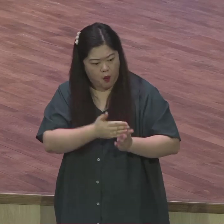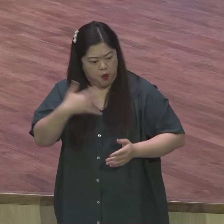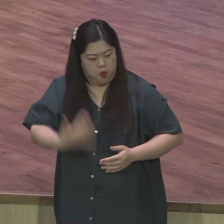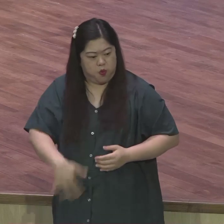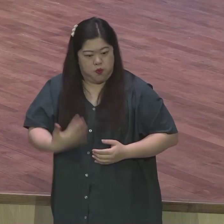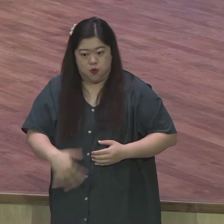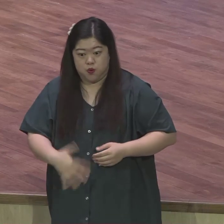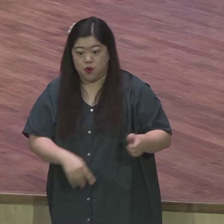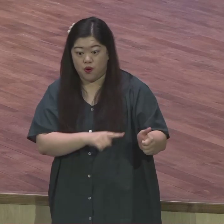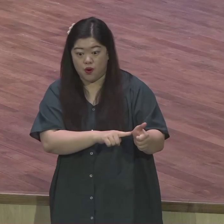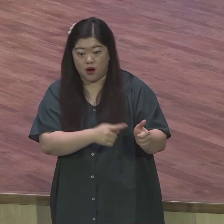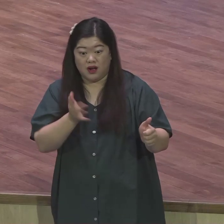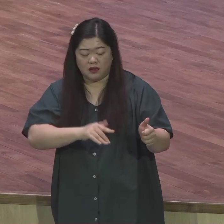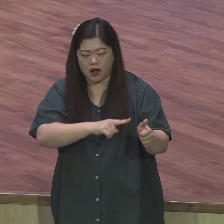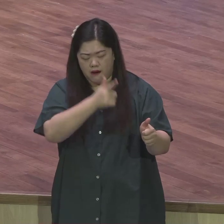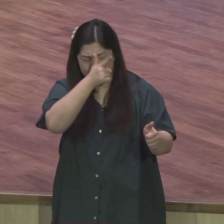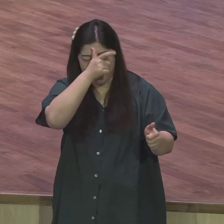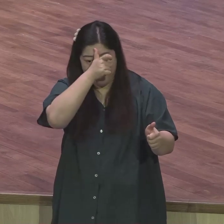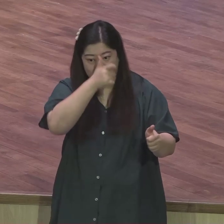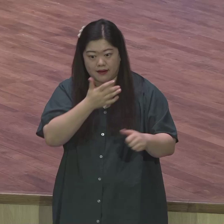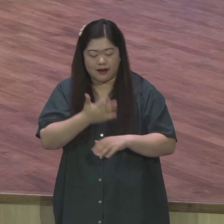부활하신 예수님이 직접 만나 주었어요